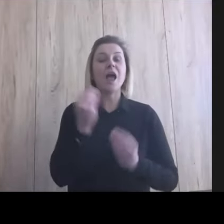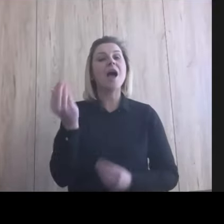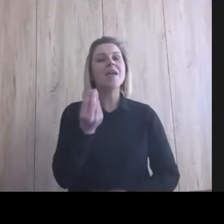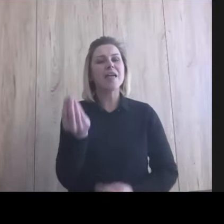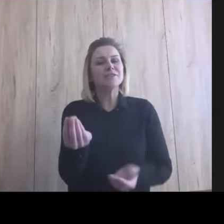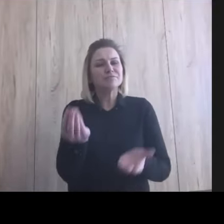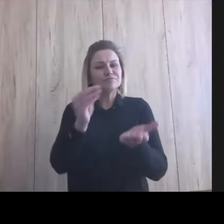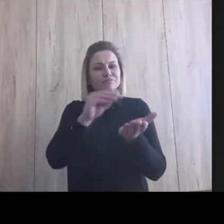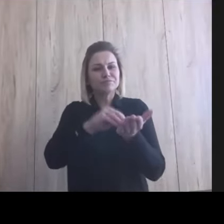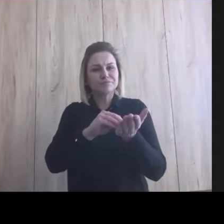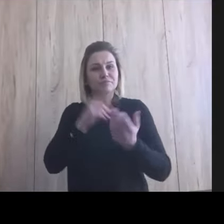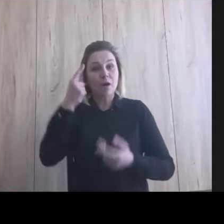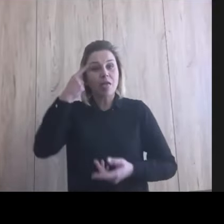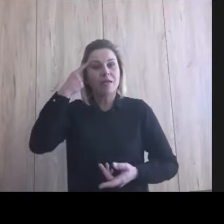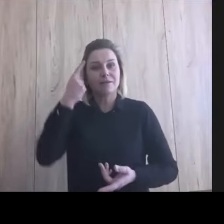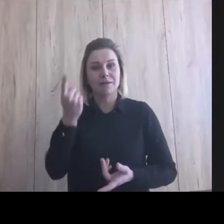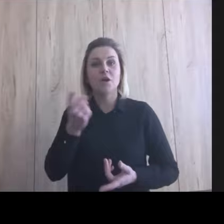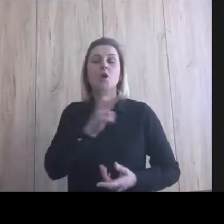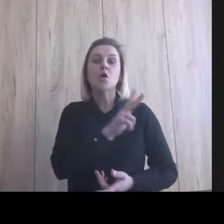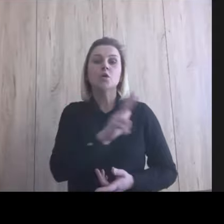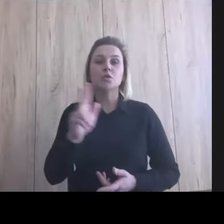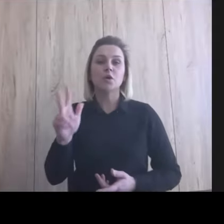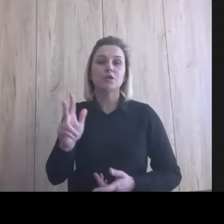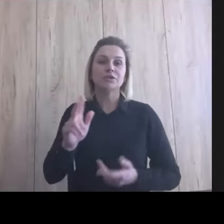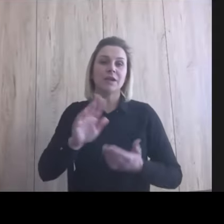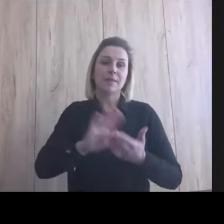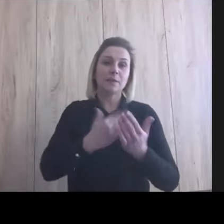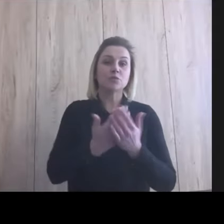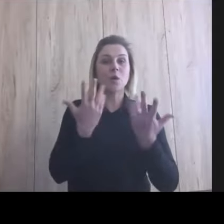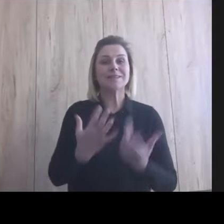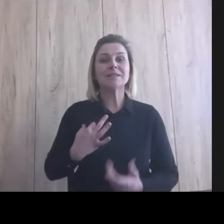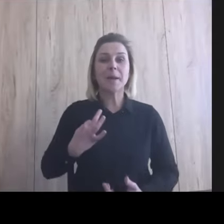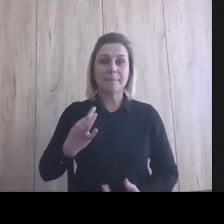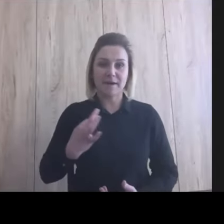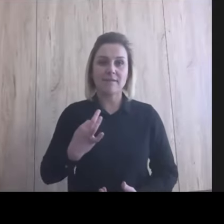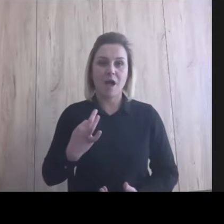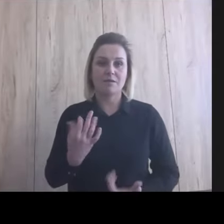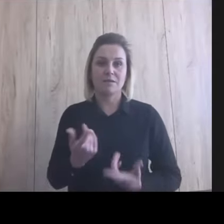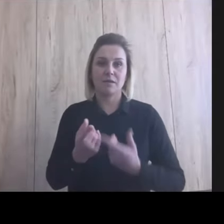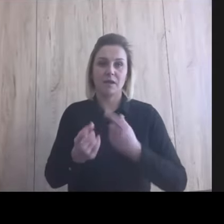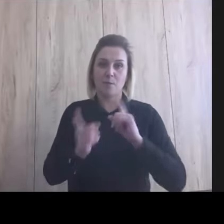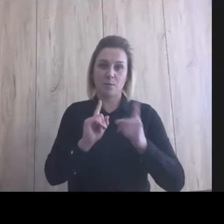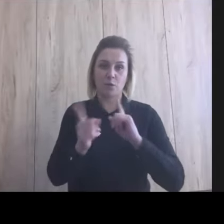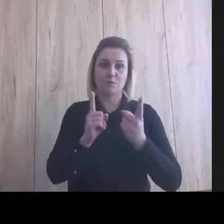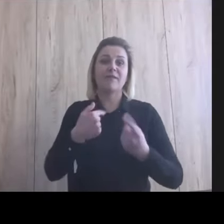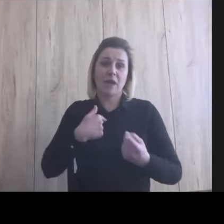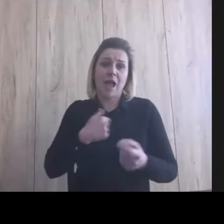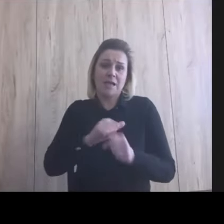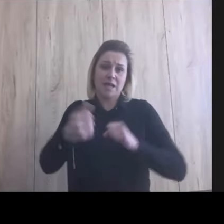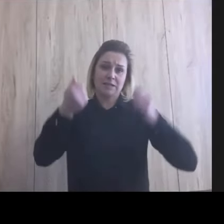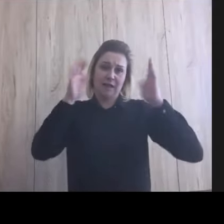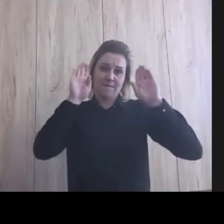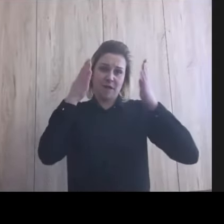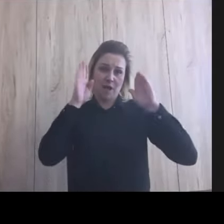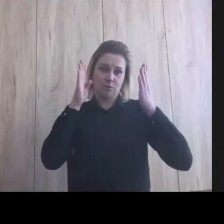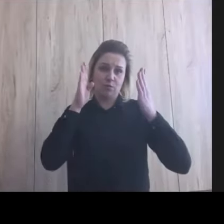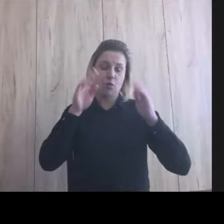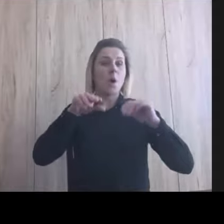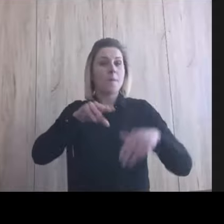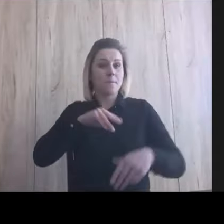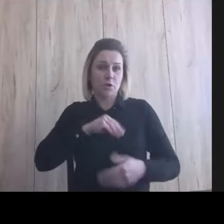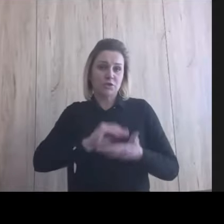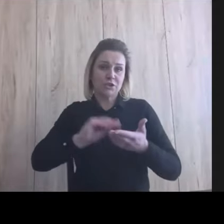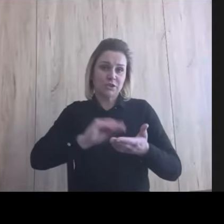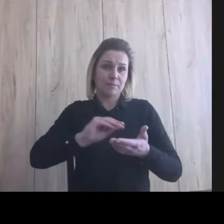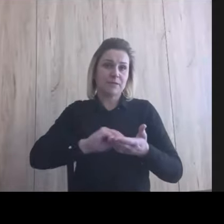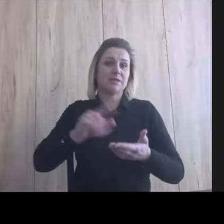koniec, tak mi przyszło do głowy, że jakby ktoś chciał prywatnie porozmawiać, nie, to jestem na Facebooku, możesz też napisać Marwina